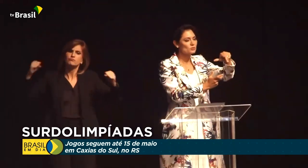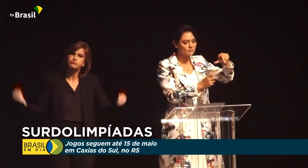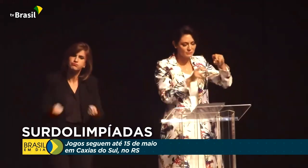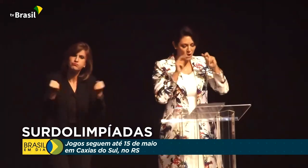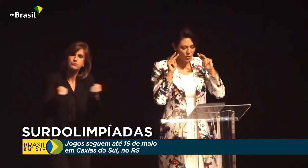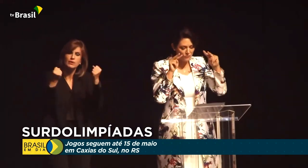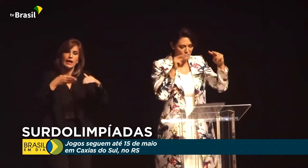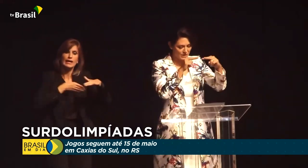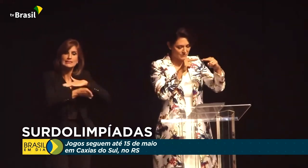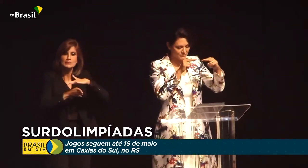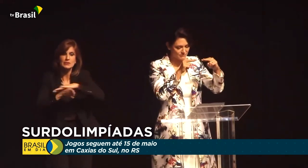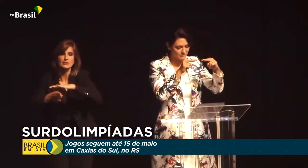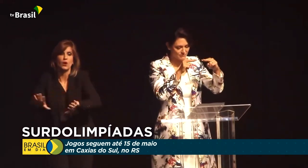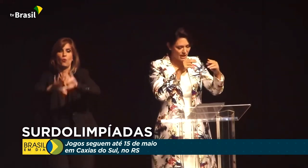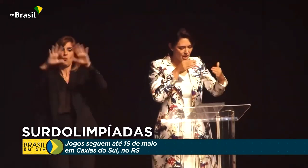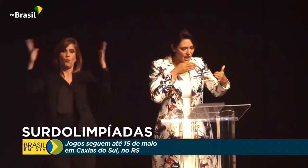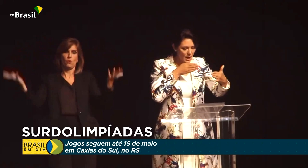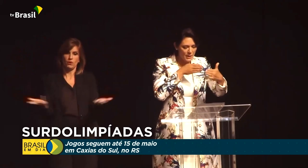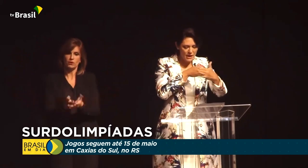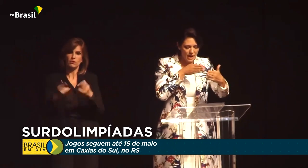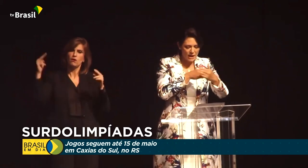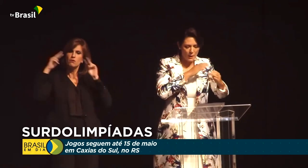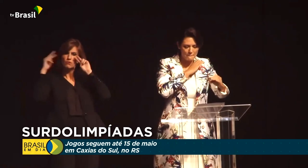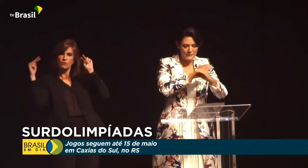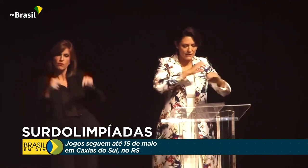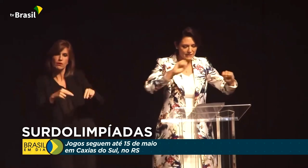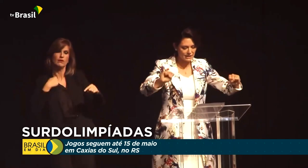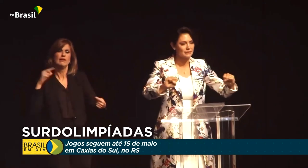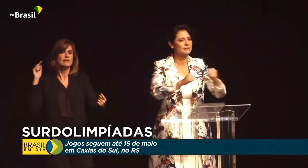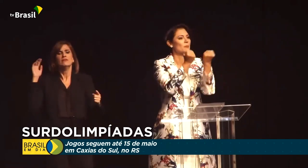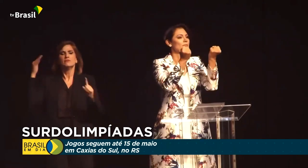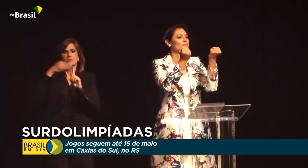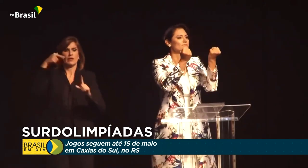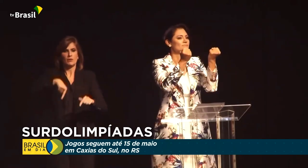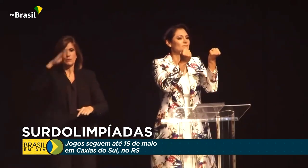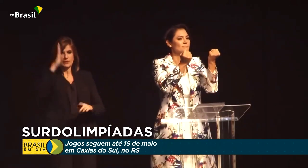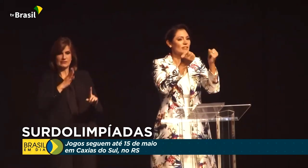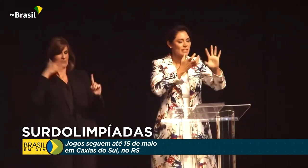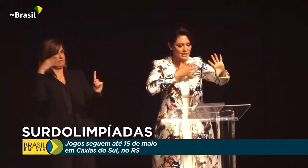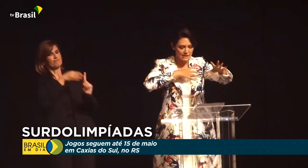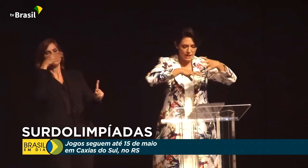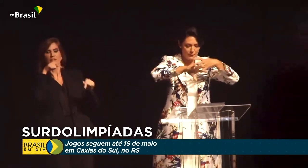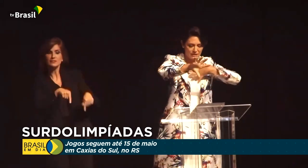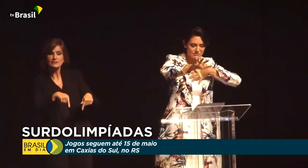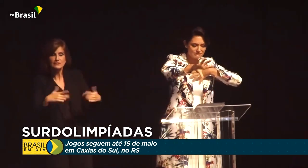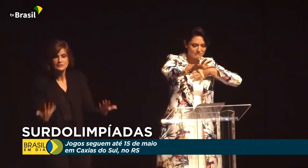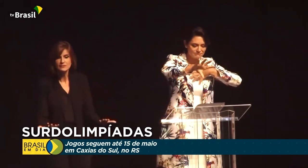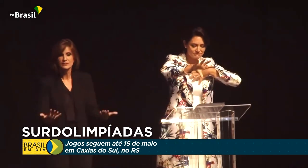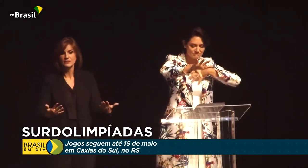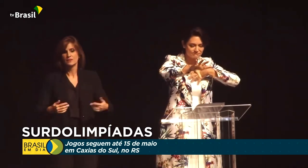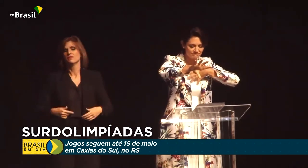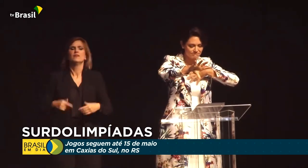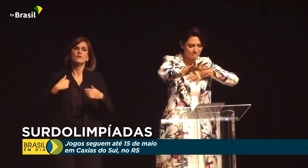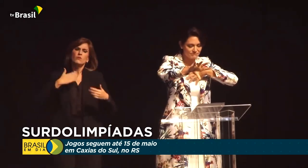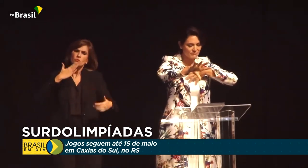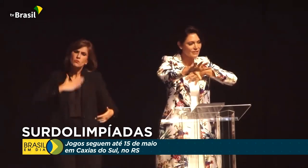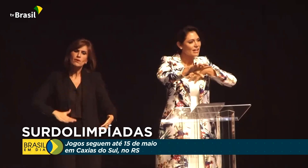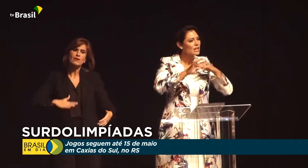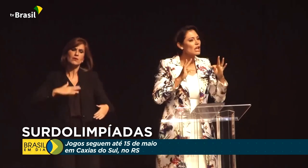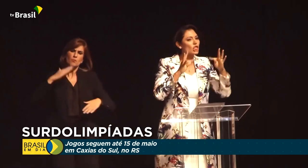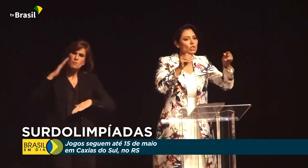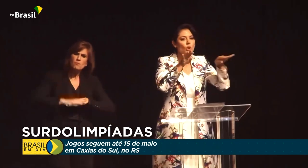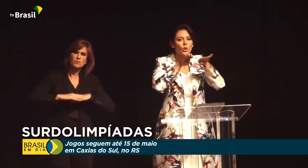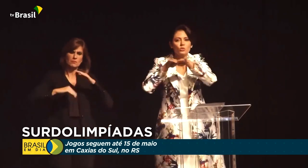Nós queremos que o Brasil seja exemplo de acessibilidade para o mundo. Queremos quebrar as barreiras de comunicação,